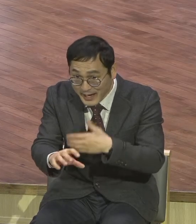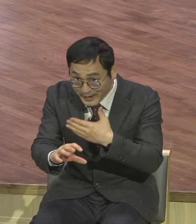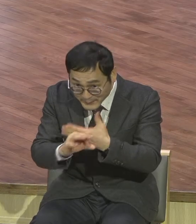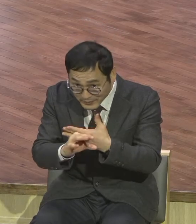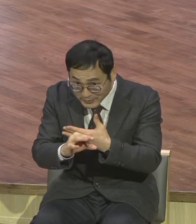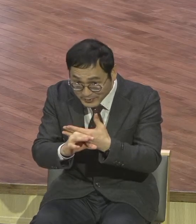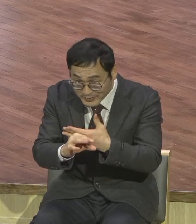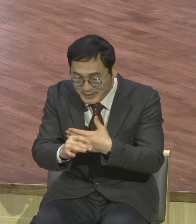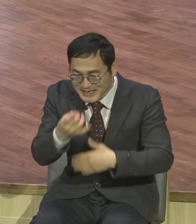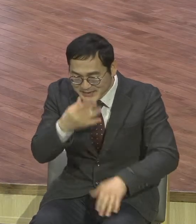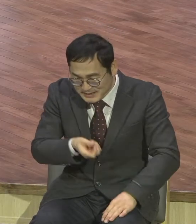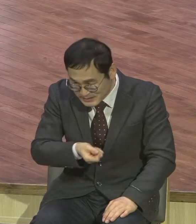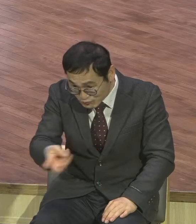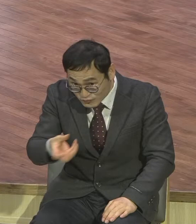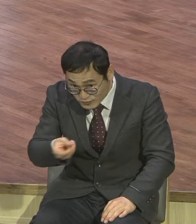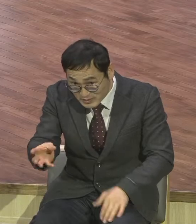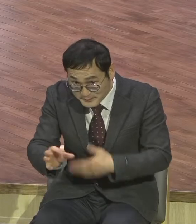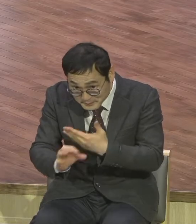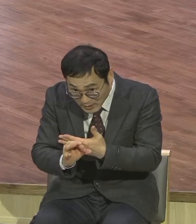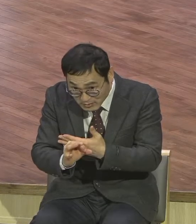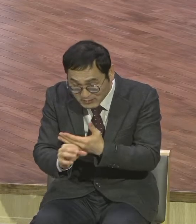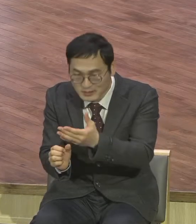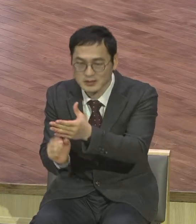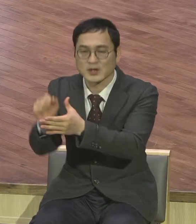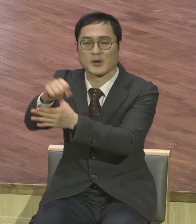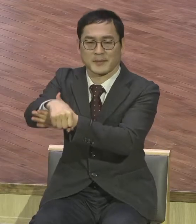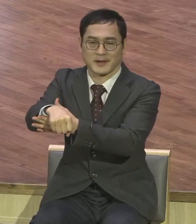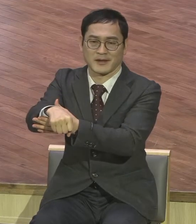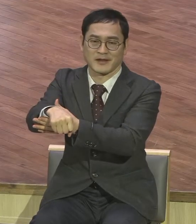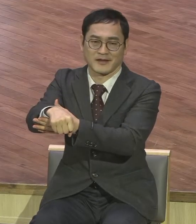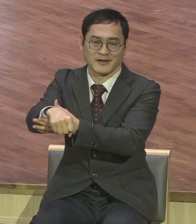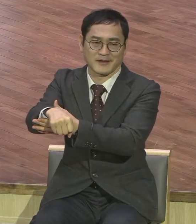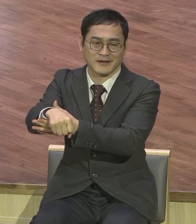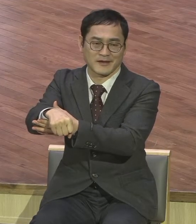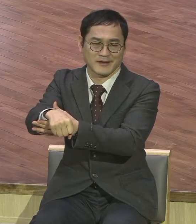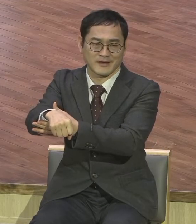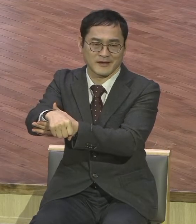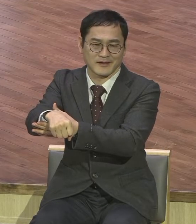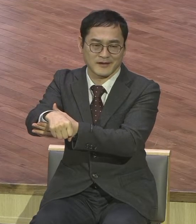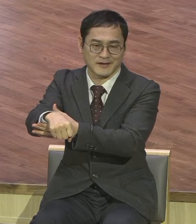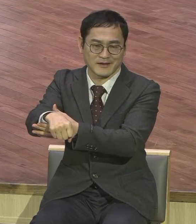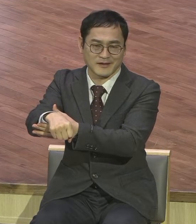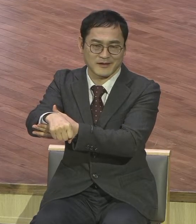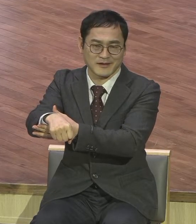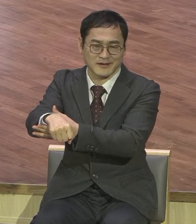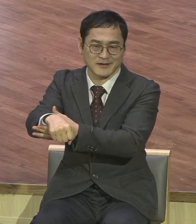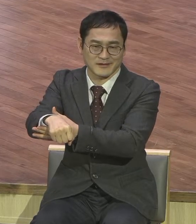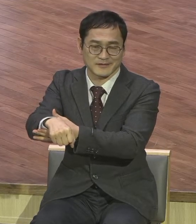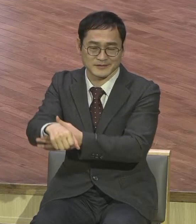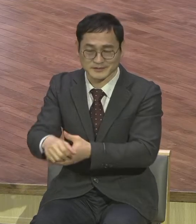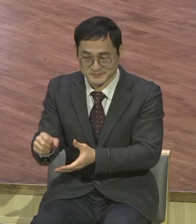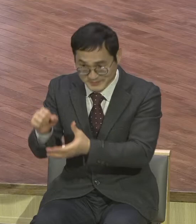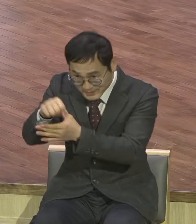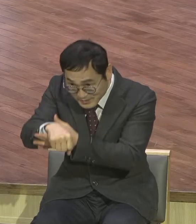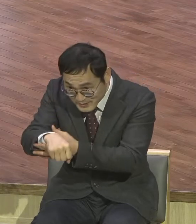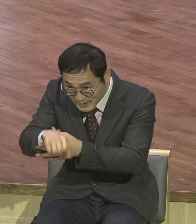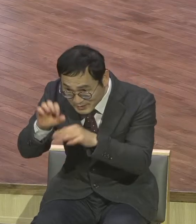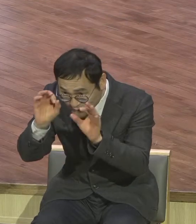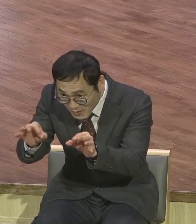있어요. 증거가 오게 되어 있어요. 그거 가지고 그 맛보고 사는 게 신앙생활이에요. 말씀이 성취되더라.